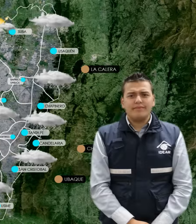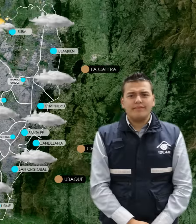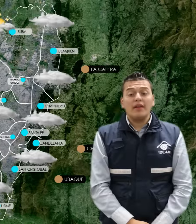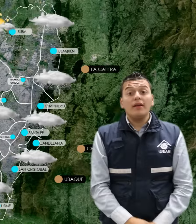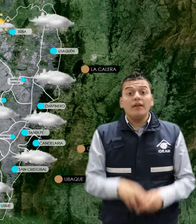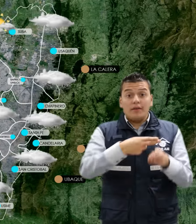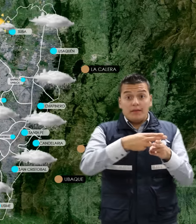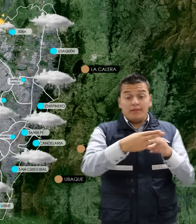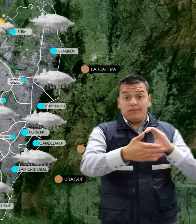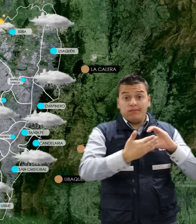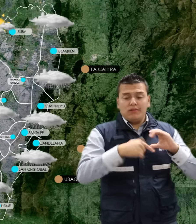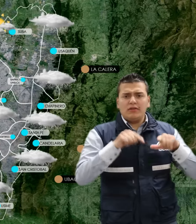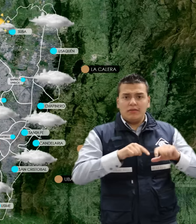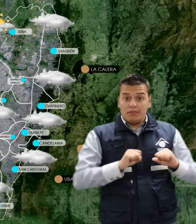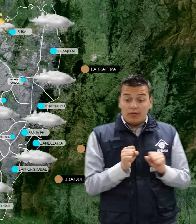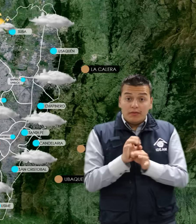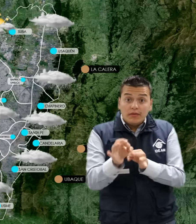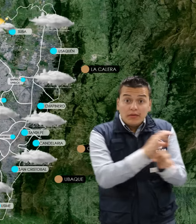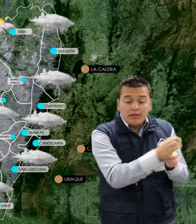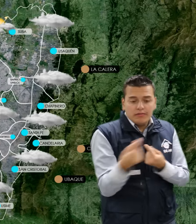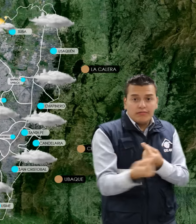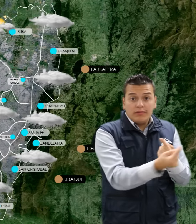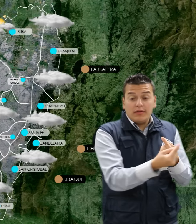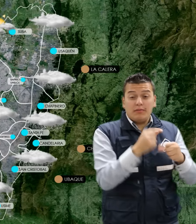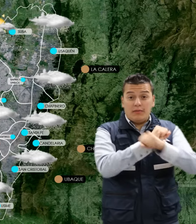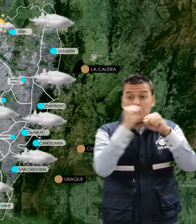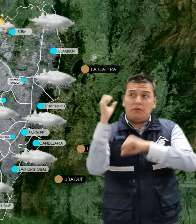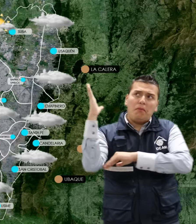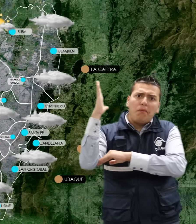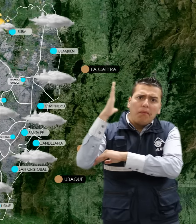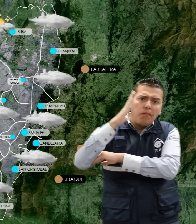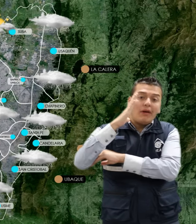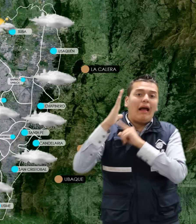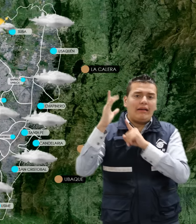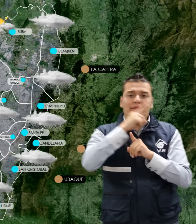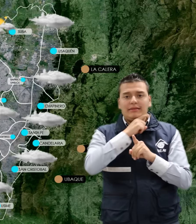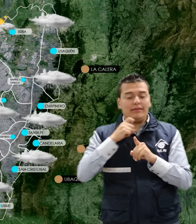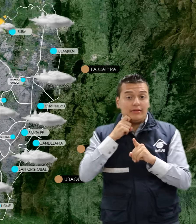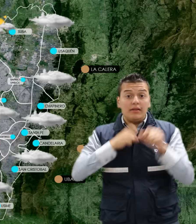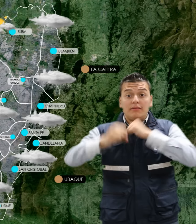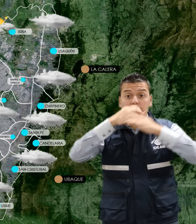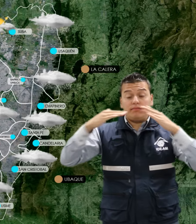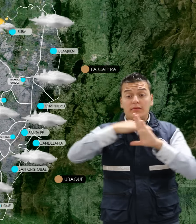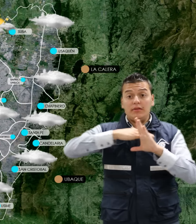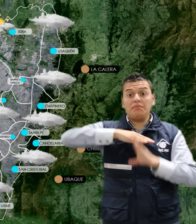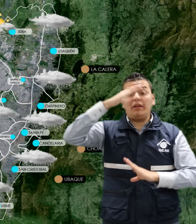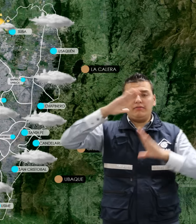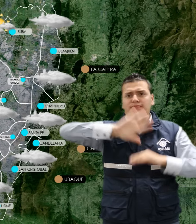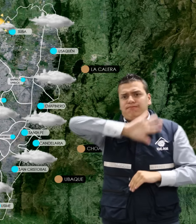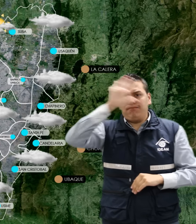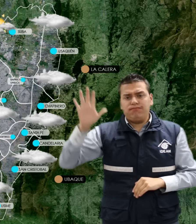El pronóstico para Bogotá y La Sabana prevé que en las primeras horas de la mañana predomina el tiempo seco con cielo entreparcial a mayormente